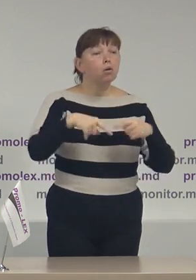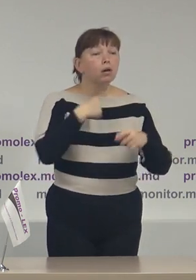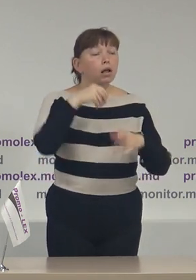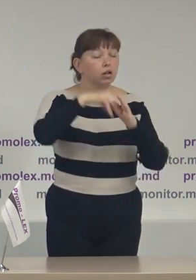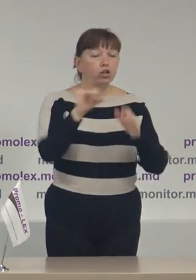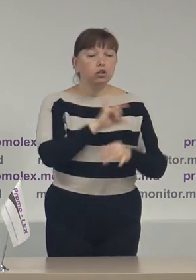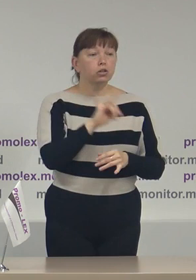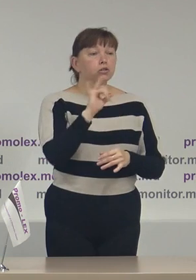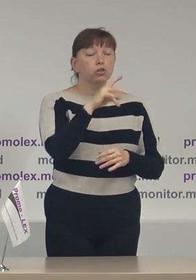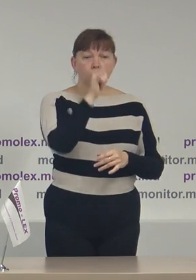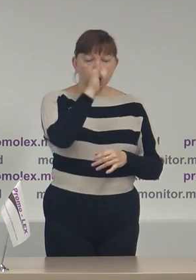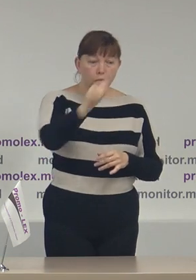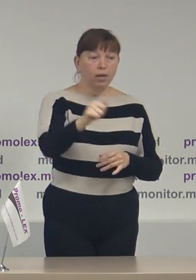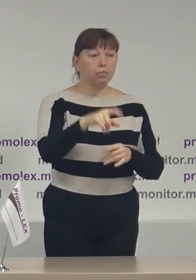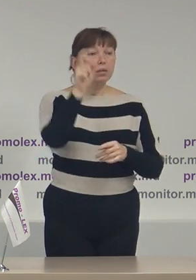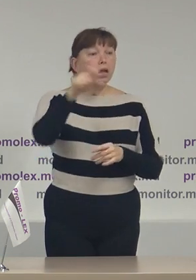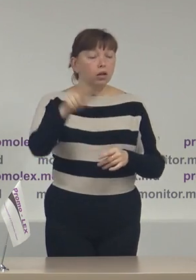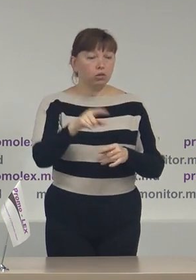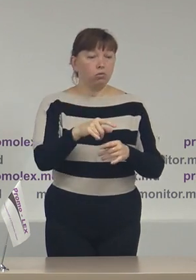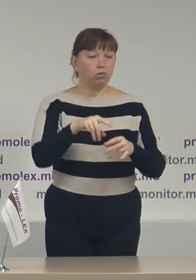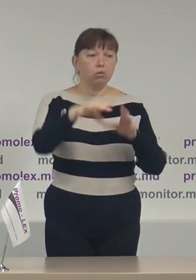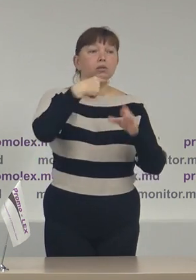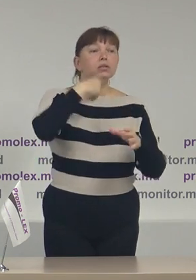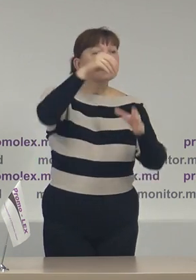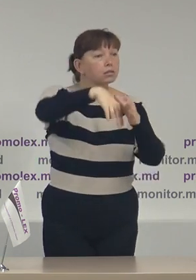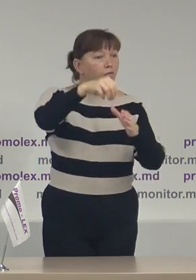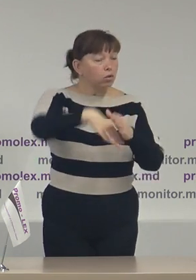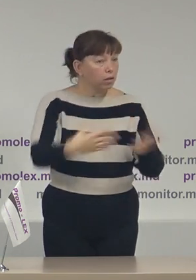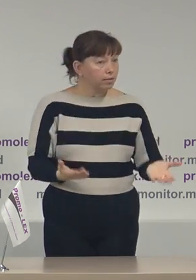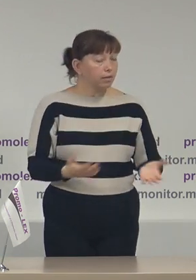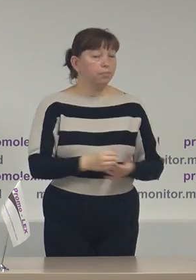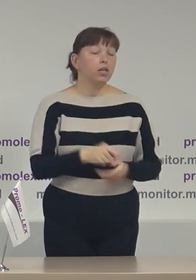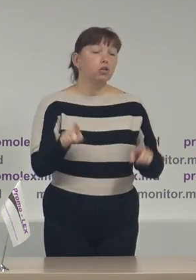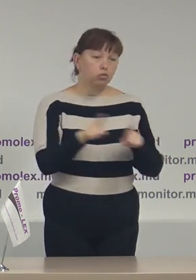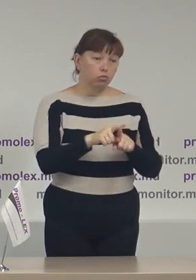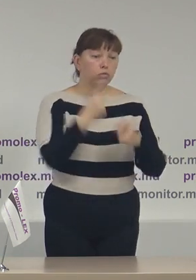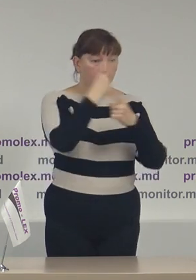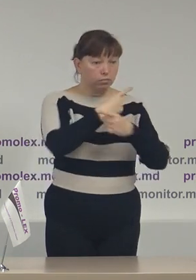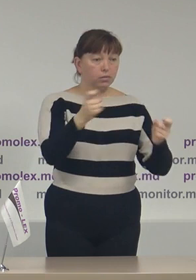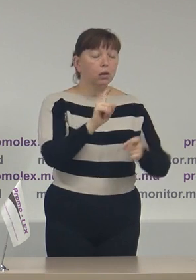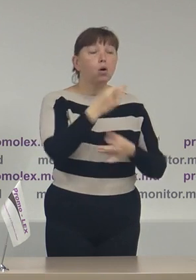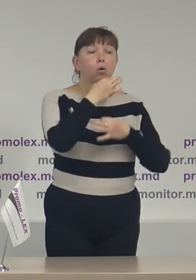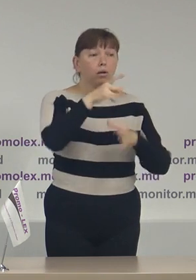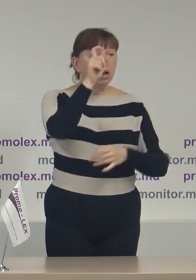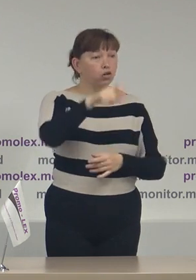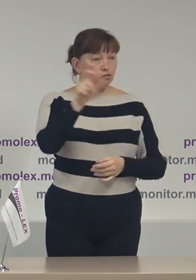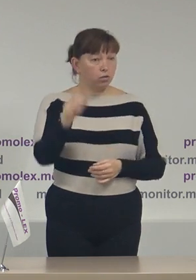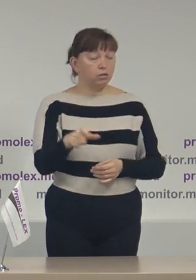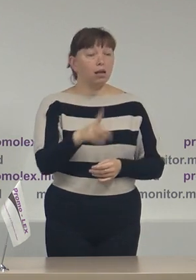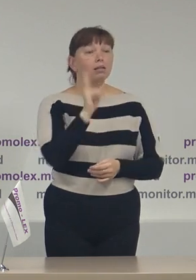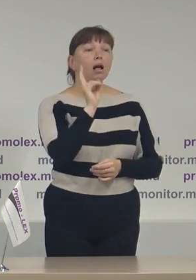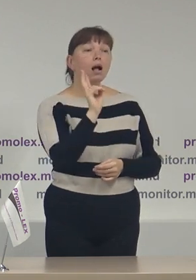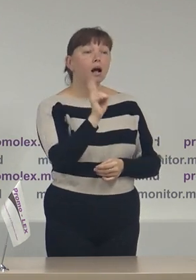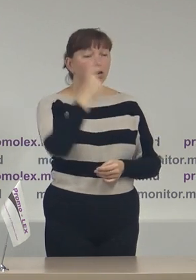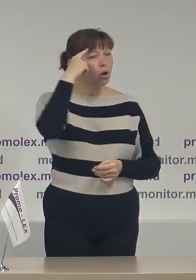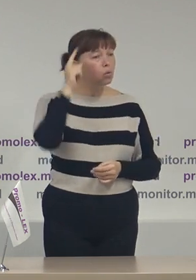alegătorilor să-și exercite dreptul la vot. și totodată atragem atenție cu oriși care cetățean care